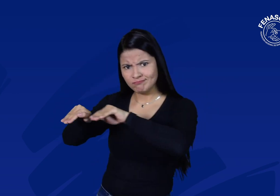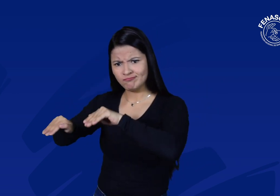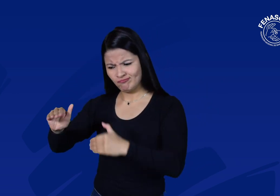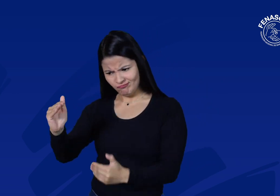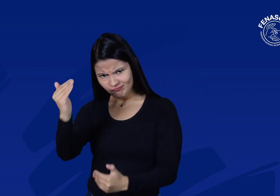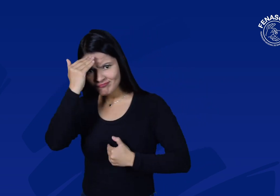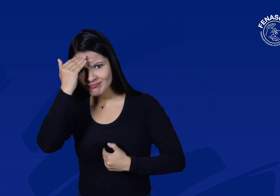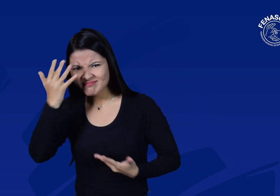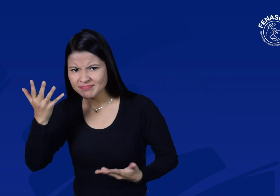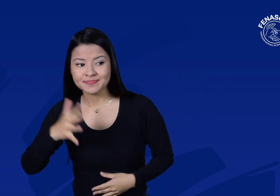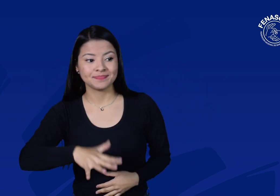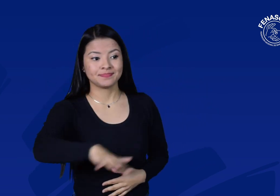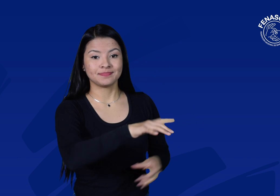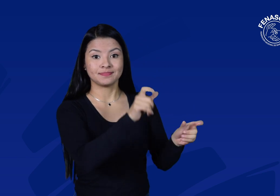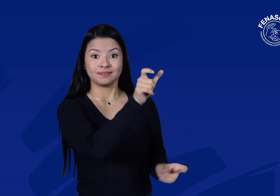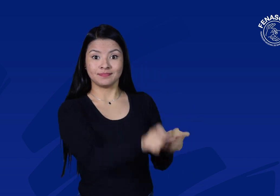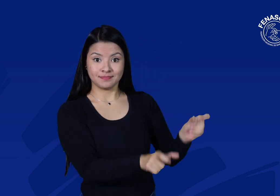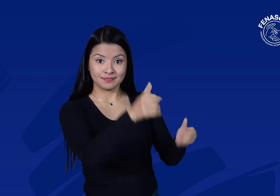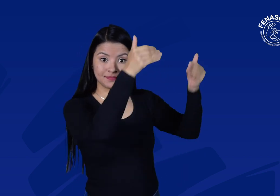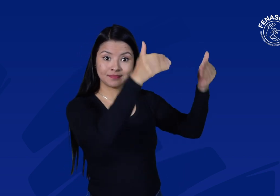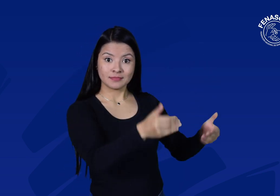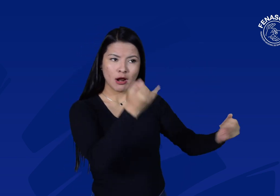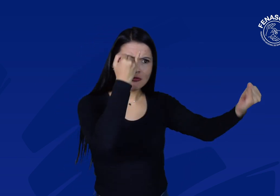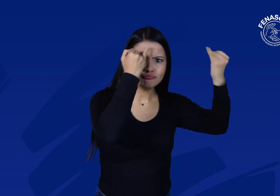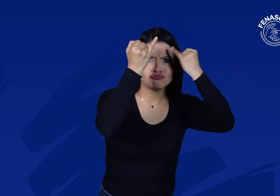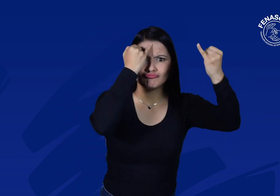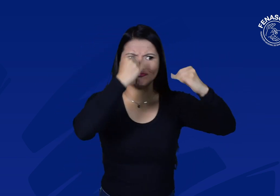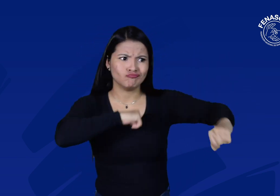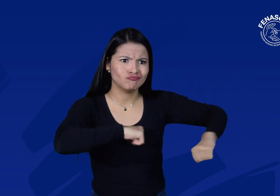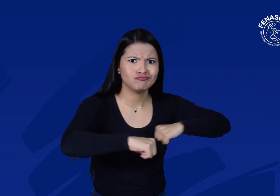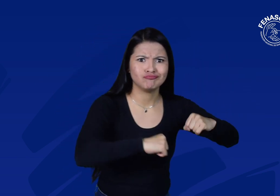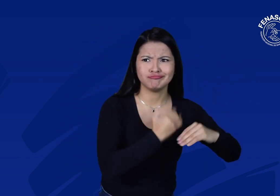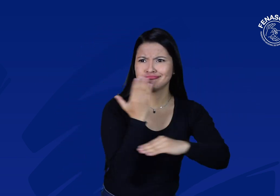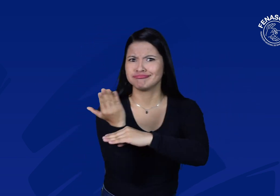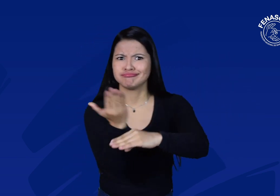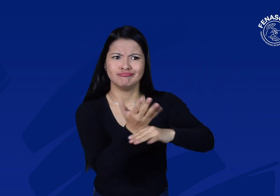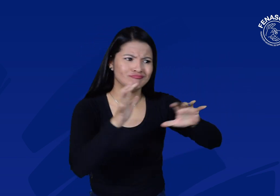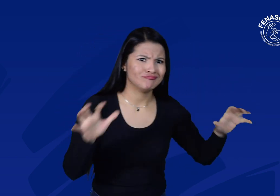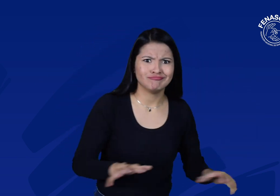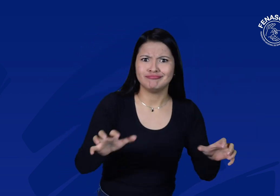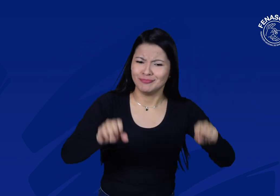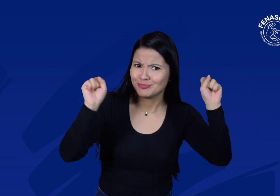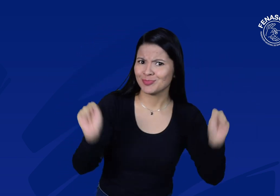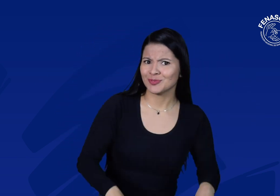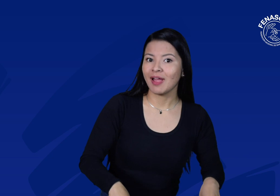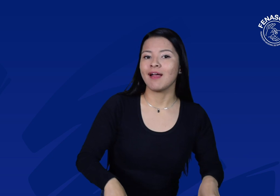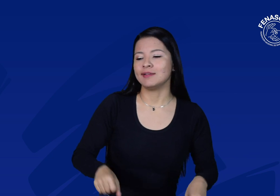Promover la toma de conciencia respecto de las capacidades y aportaciones de las personas